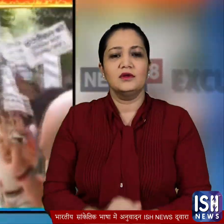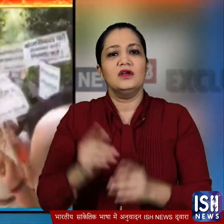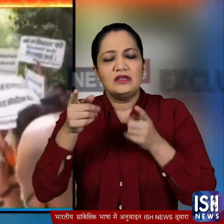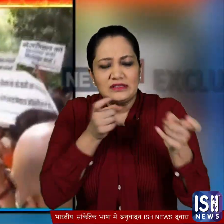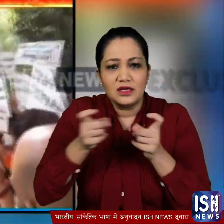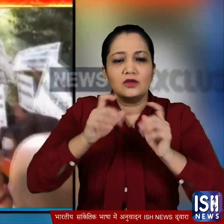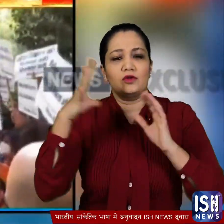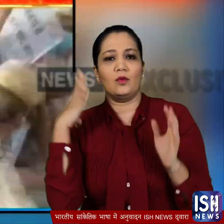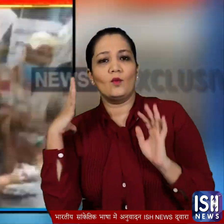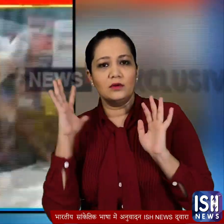का इंतजार करते रहे